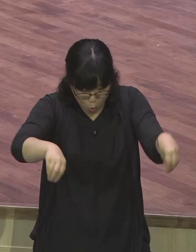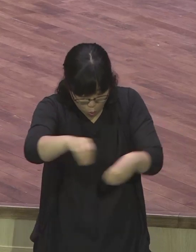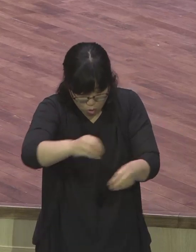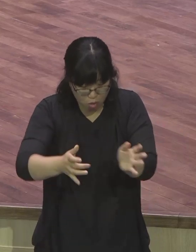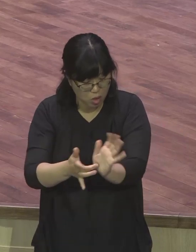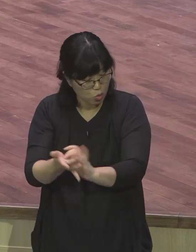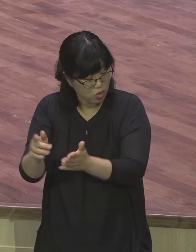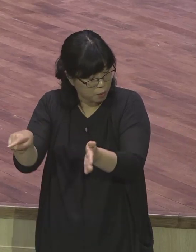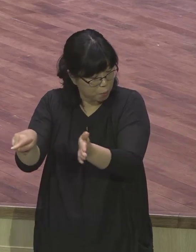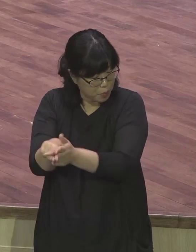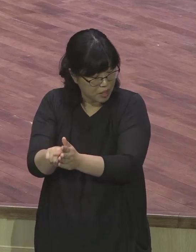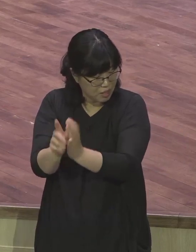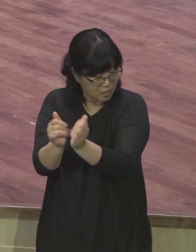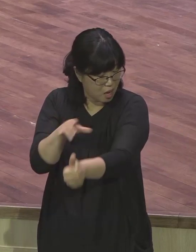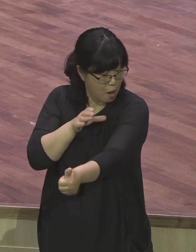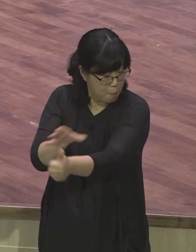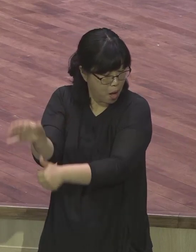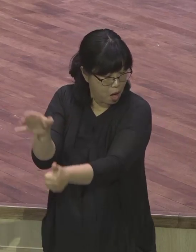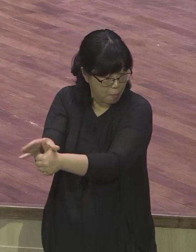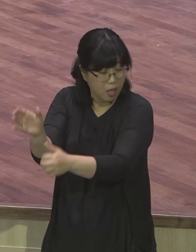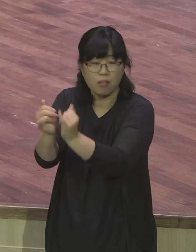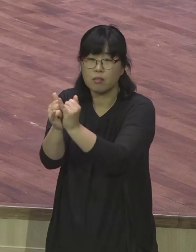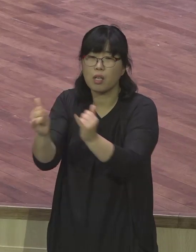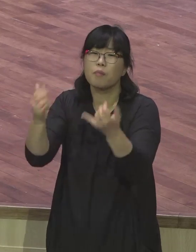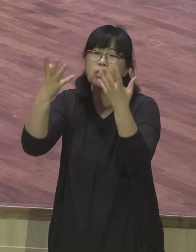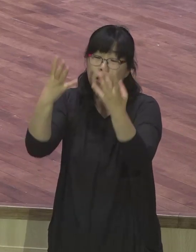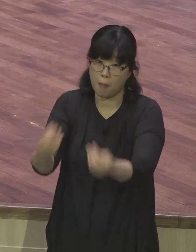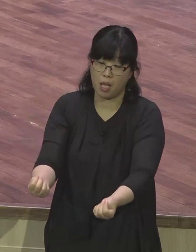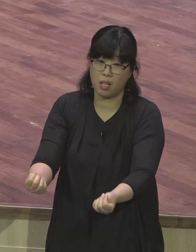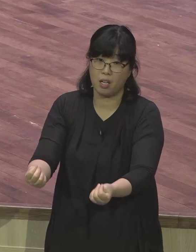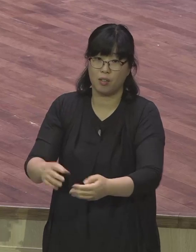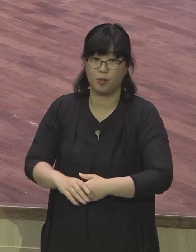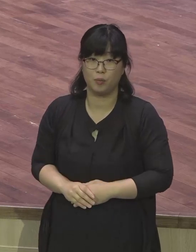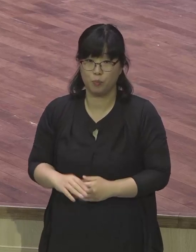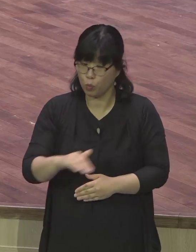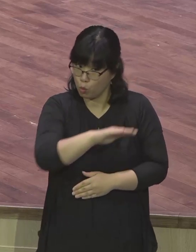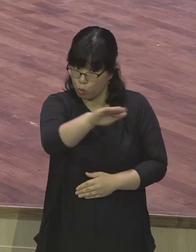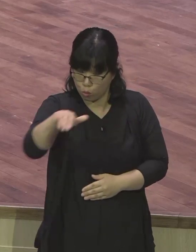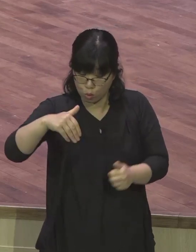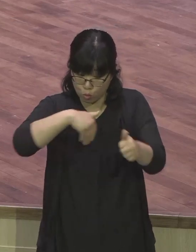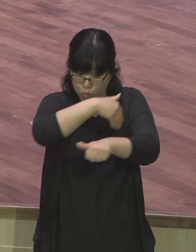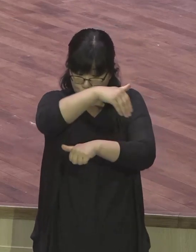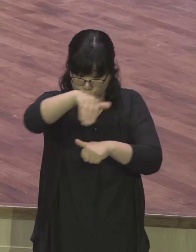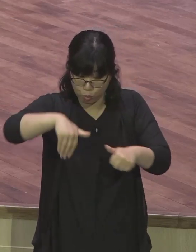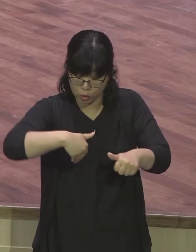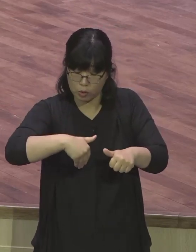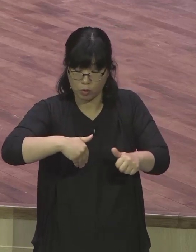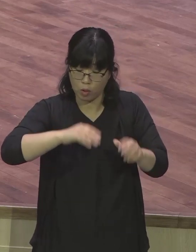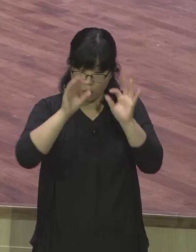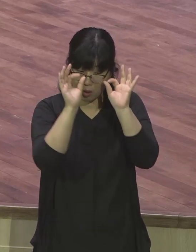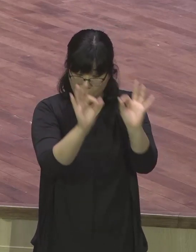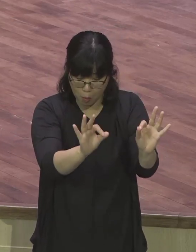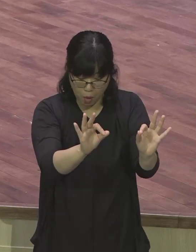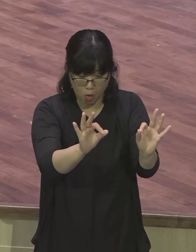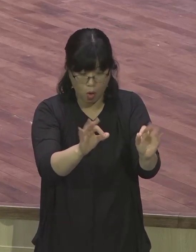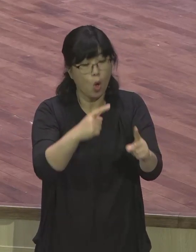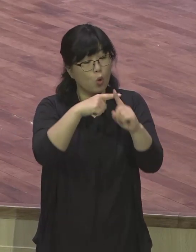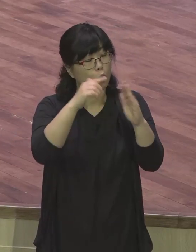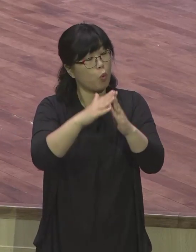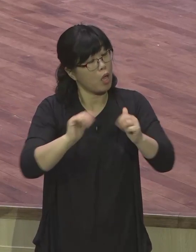주변을 보면 교회를 다니면서 신앙생활을 열심히 한다고 하는데 복음 없이 신앙생활을 하고